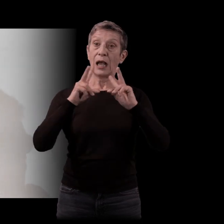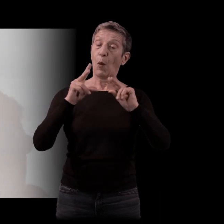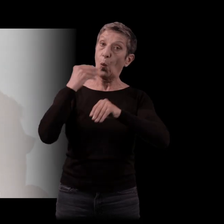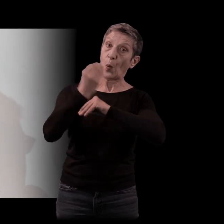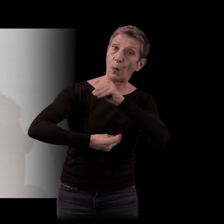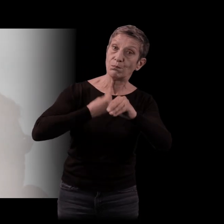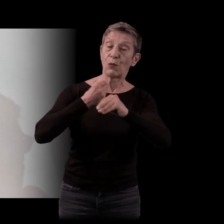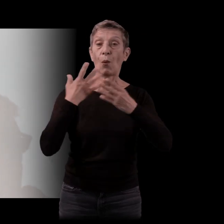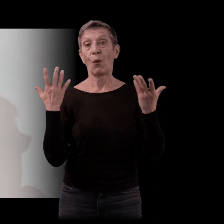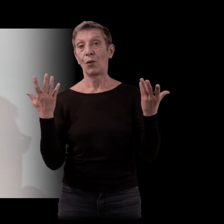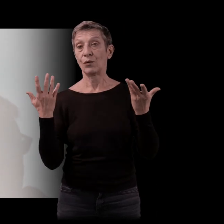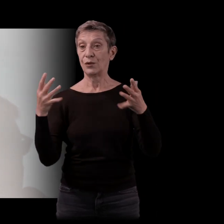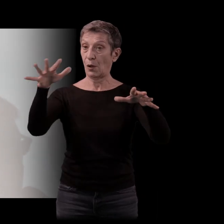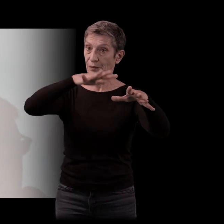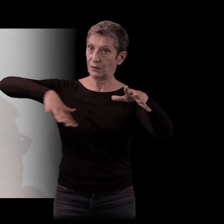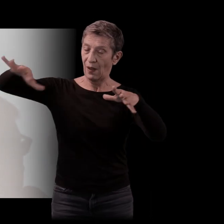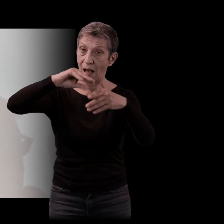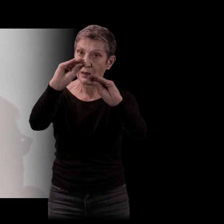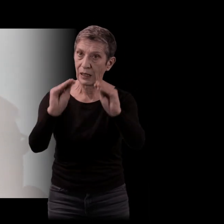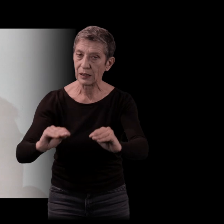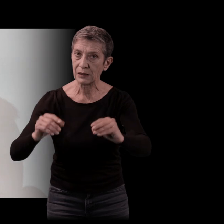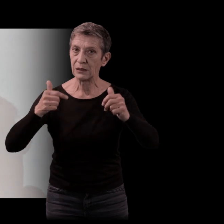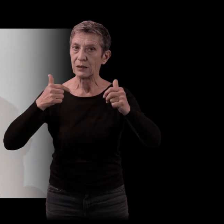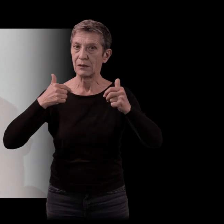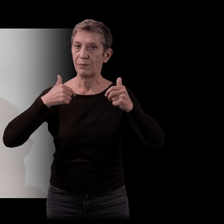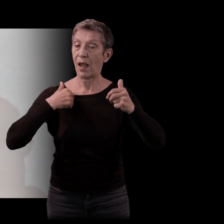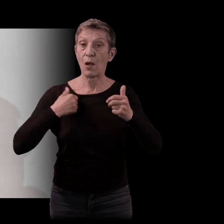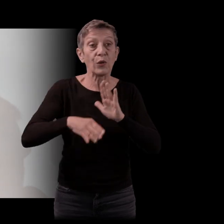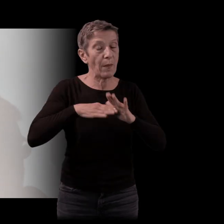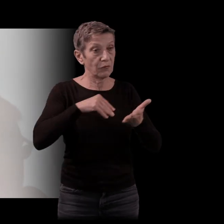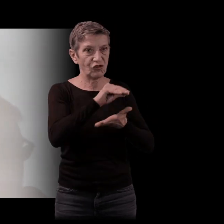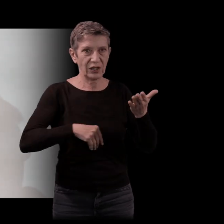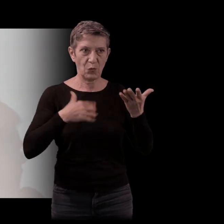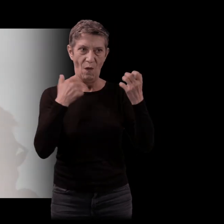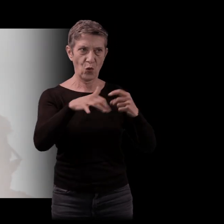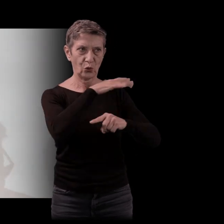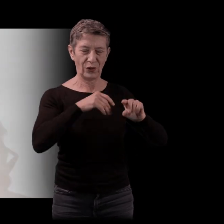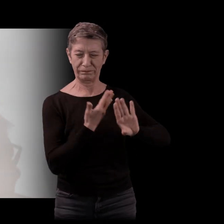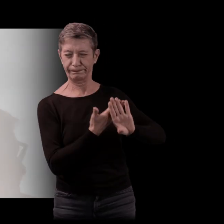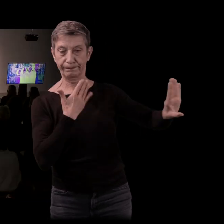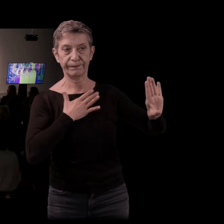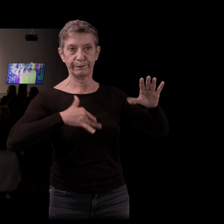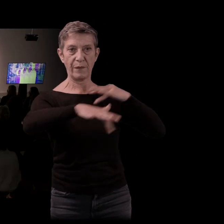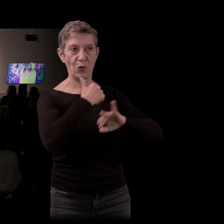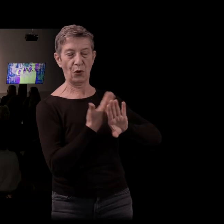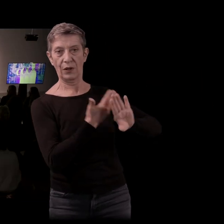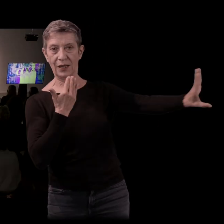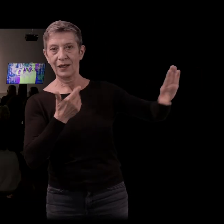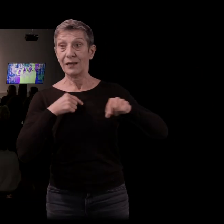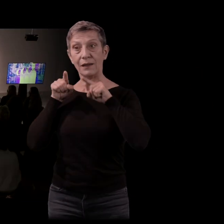des distances avec l'univers dont je venais et le milieu social dont j'essayais de m'extirper. J'aimerais juste insister sur